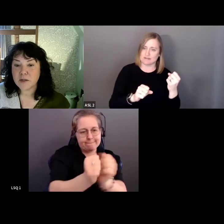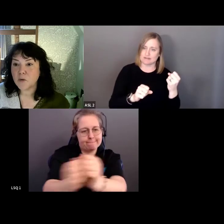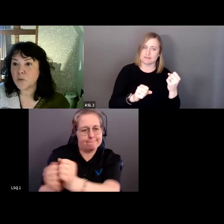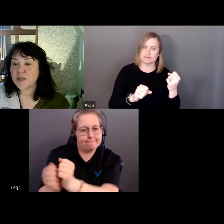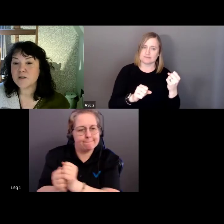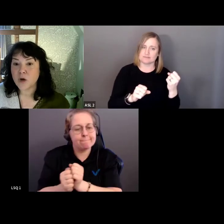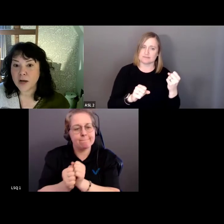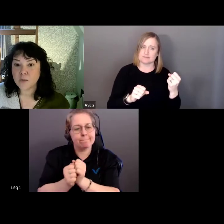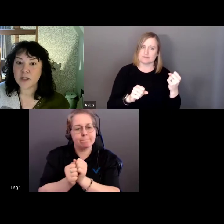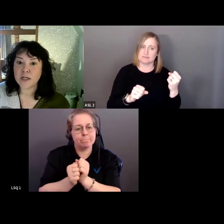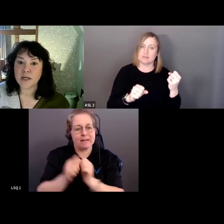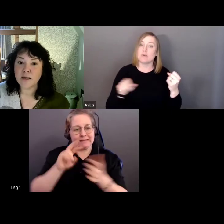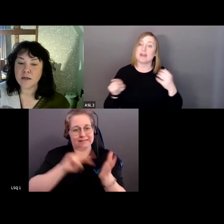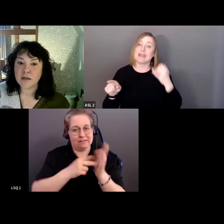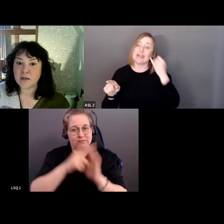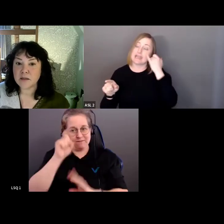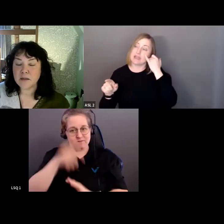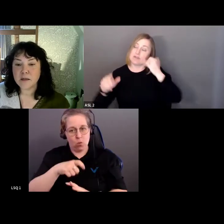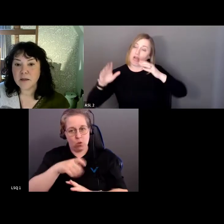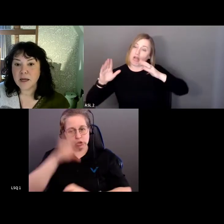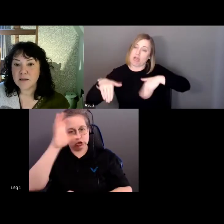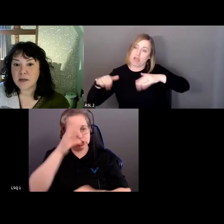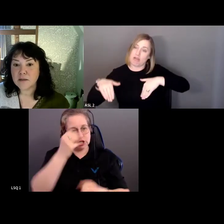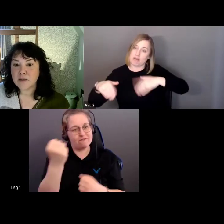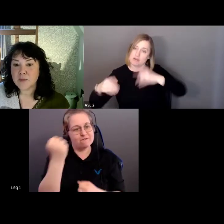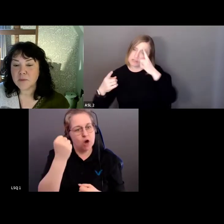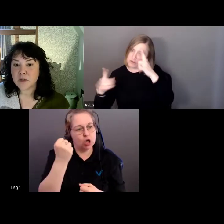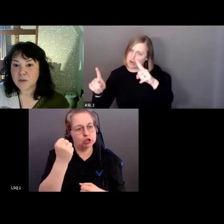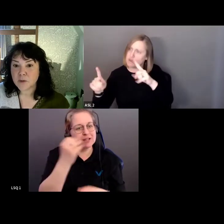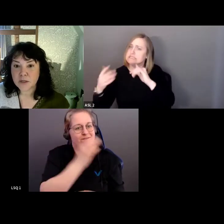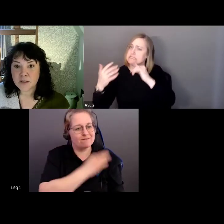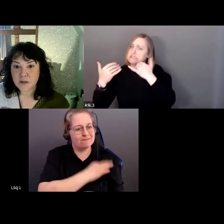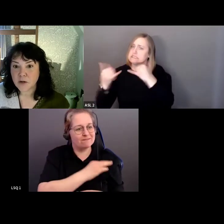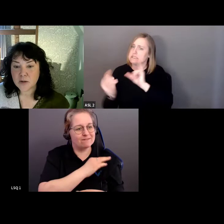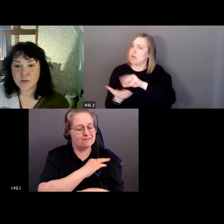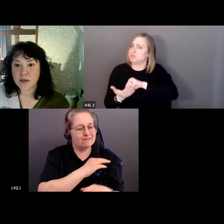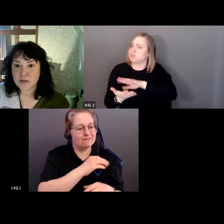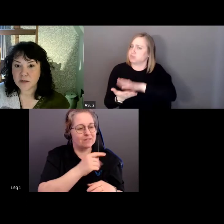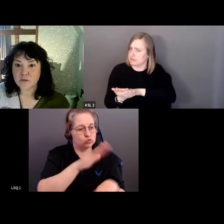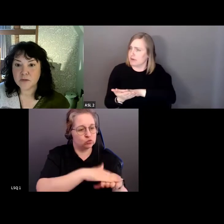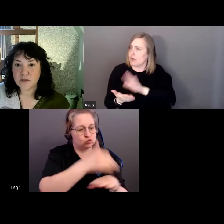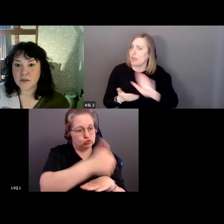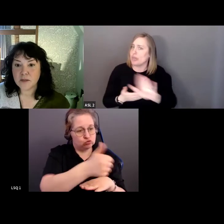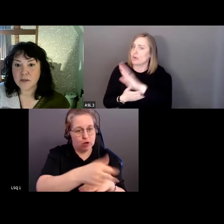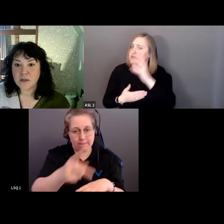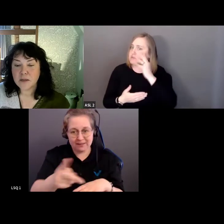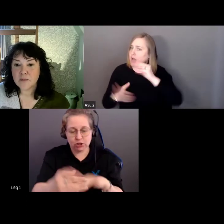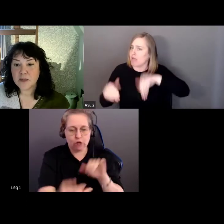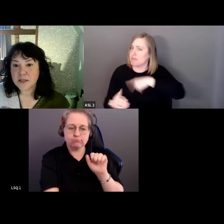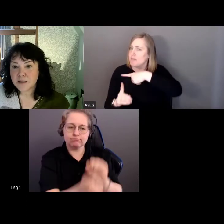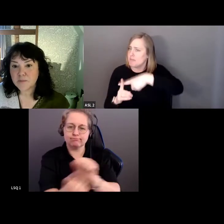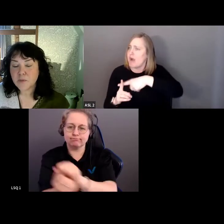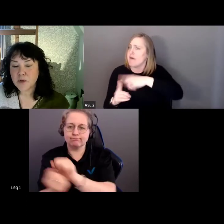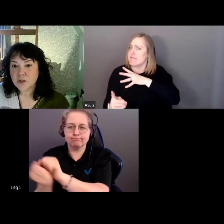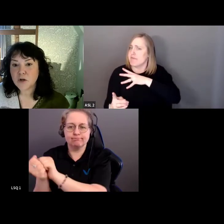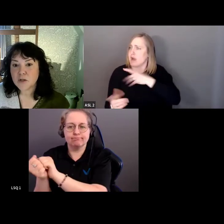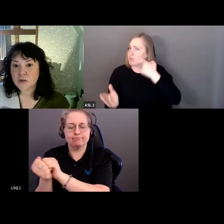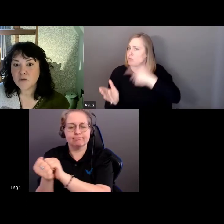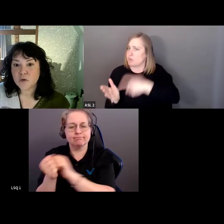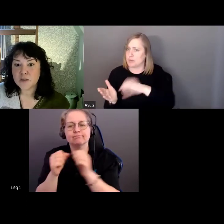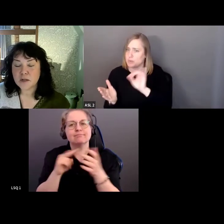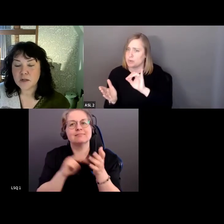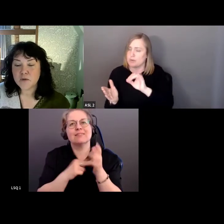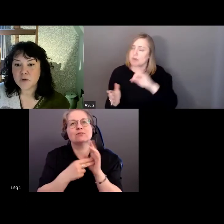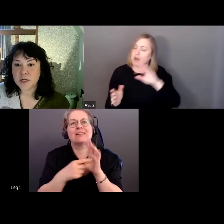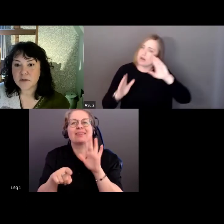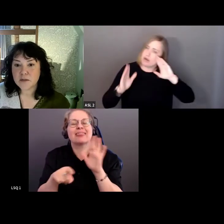sur les forces. Bon, ça ne signifie pas qu'il faut entièrement ignorer tout ce qui ne fonctionne pas, tout ce